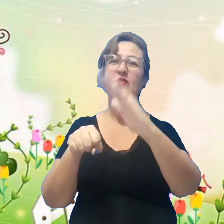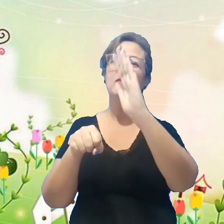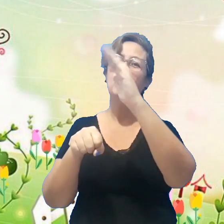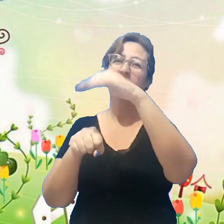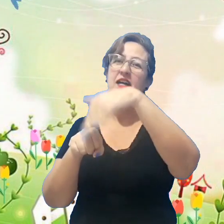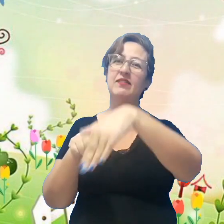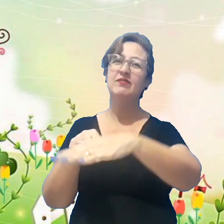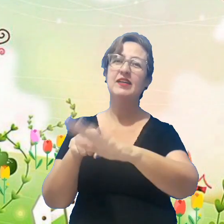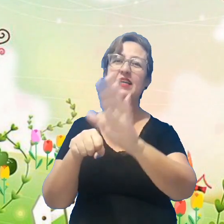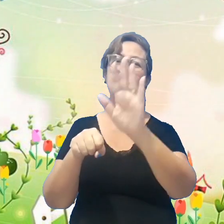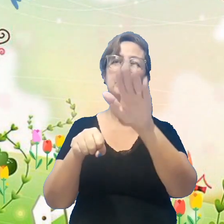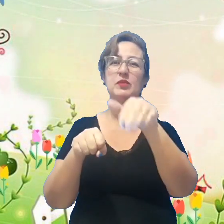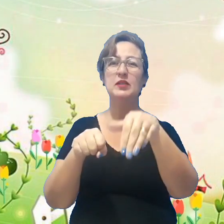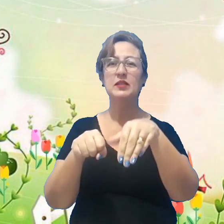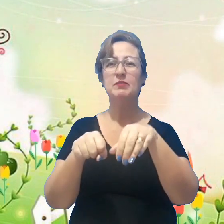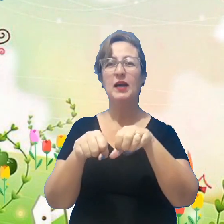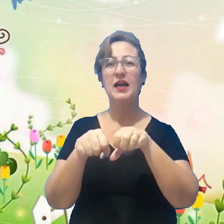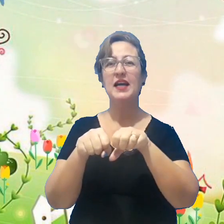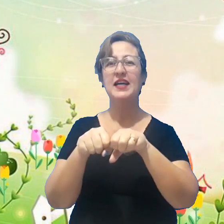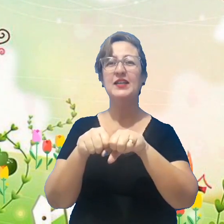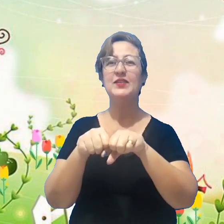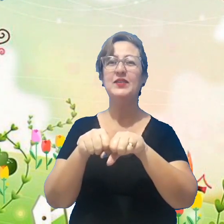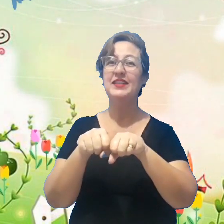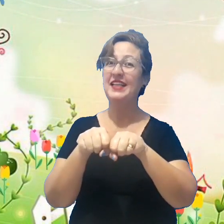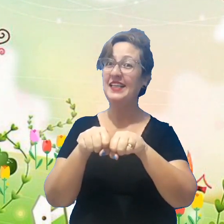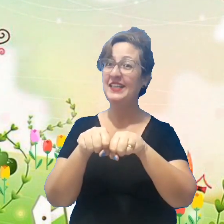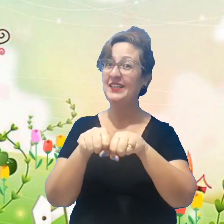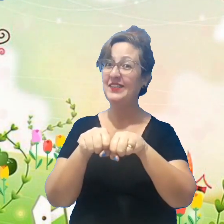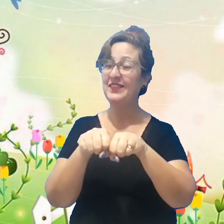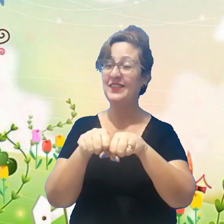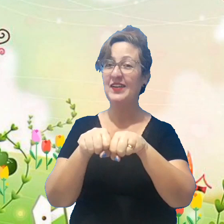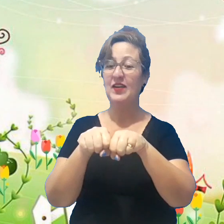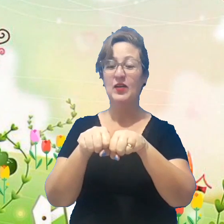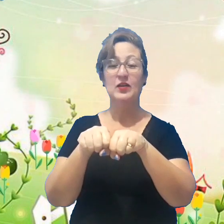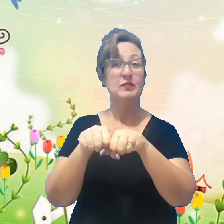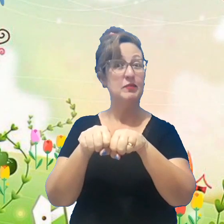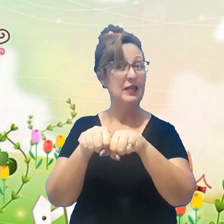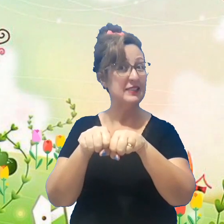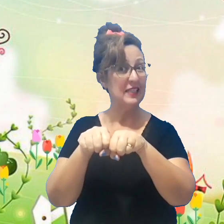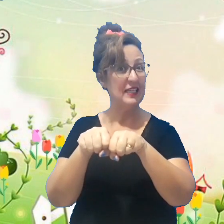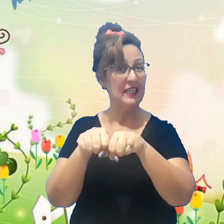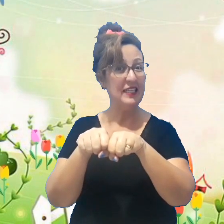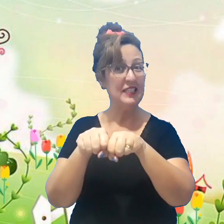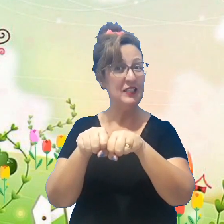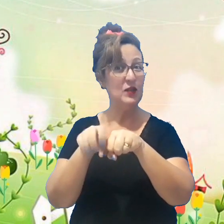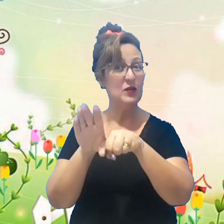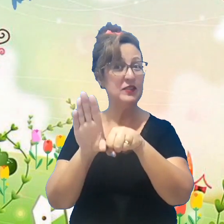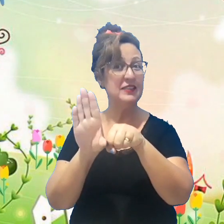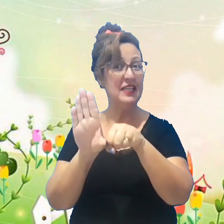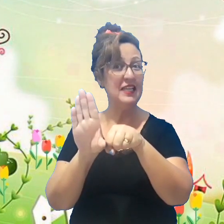volta contente para o ninho Outro passarinho se